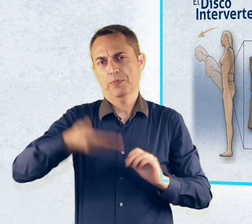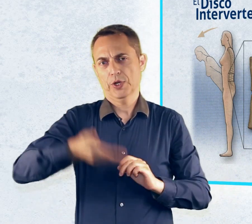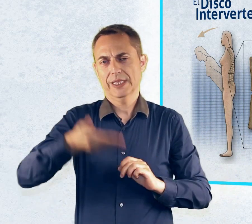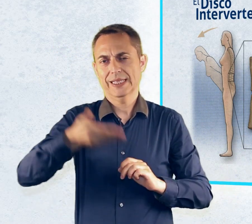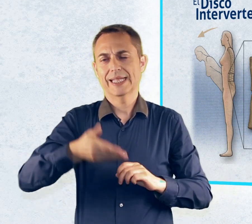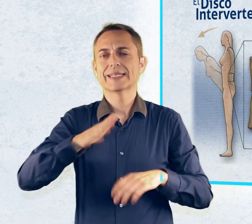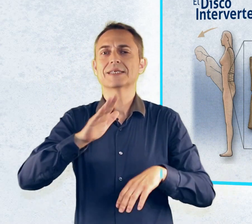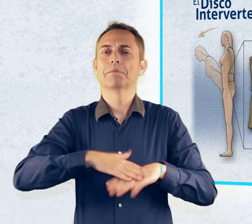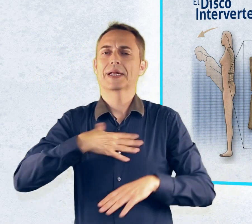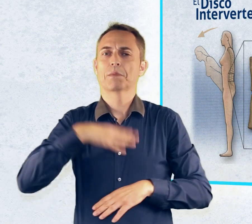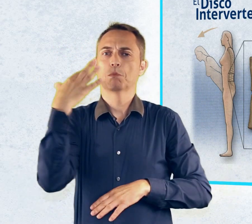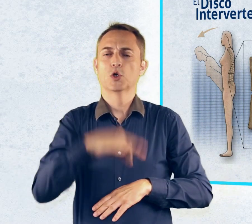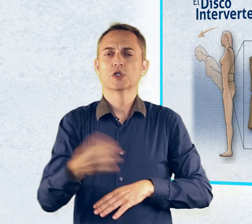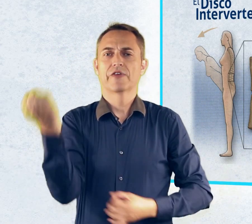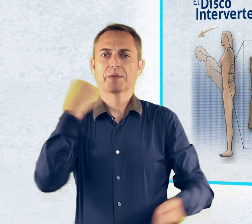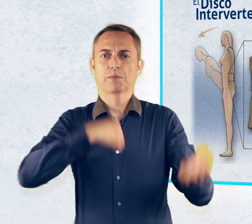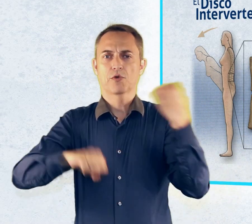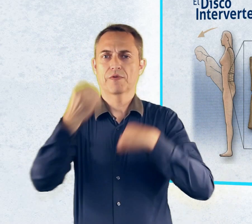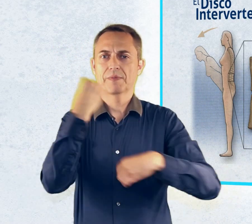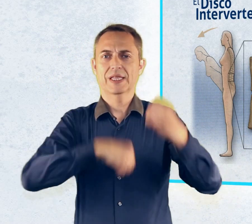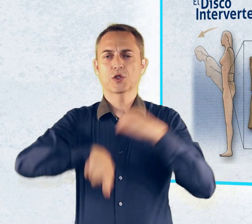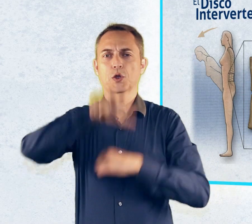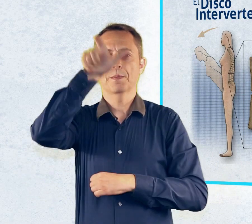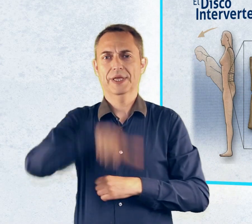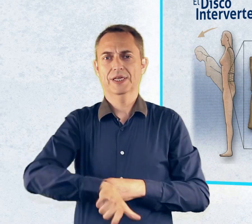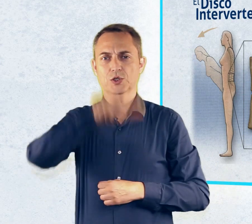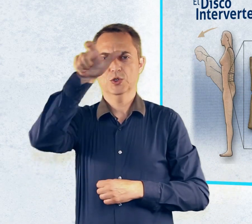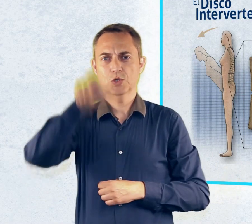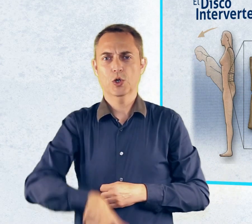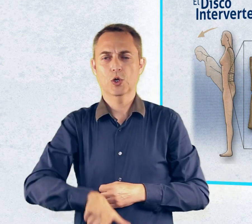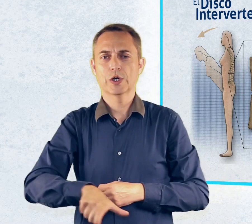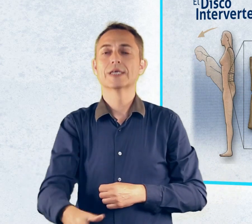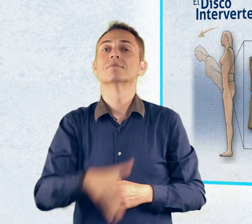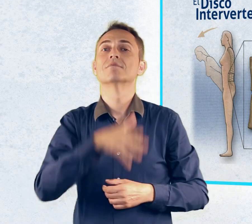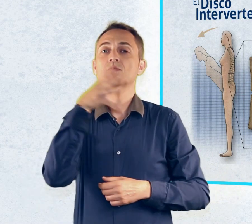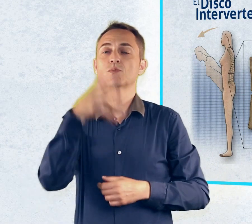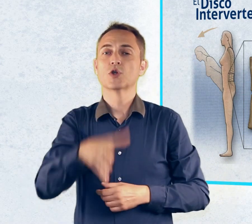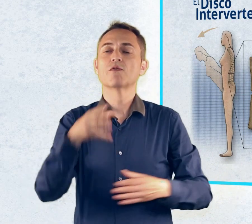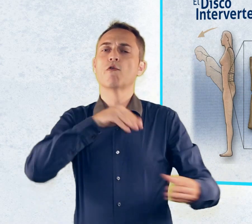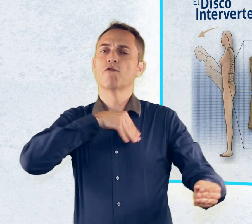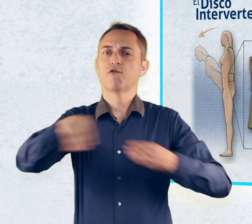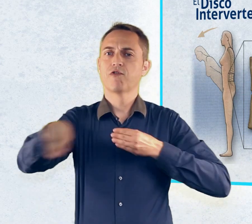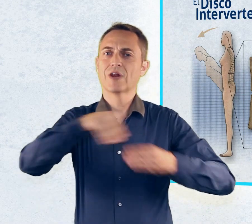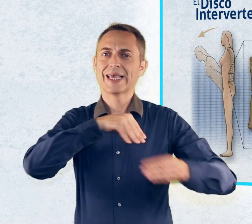capacidad de movimiento de las personas, ya que transmiten la movilidad y flexibilidad a la columna.